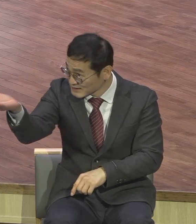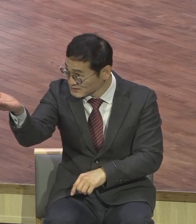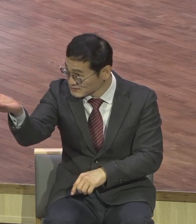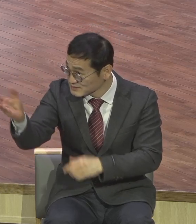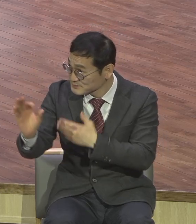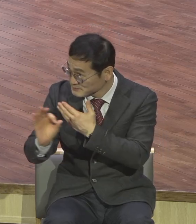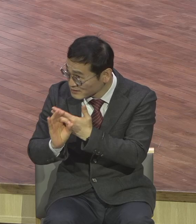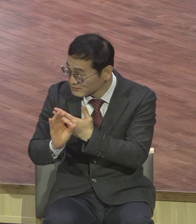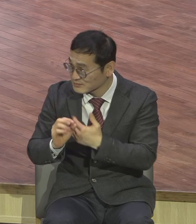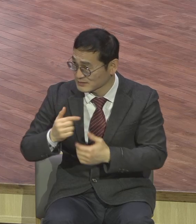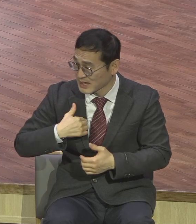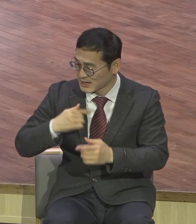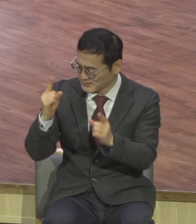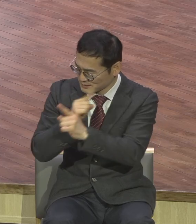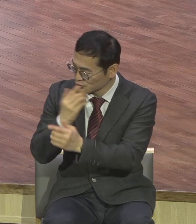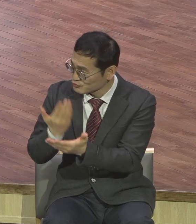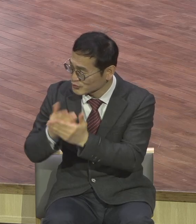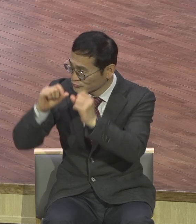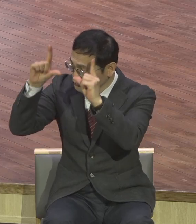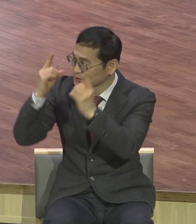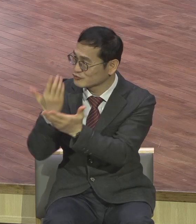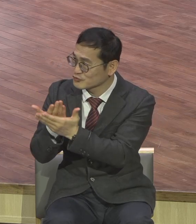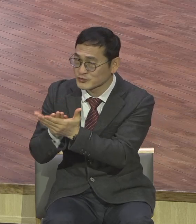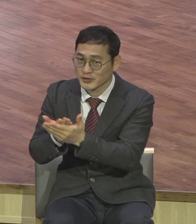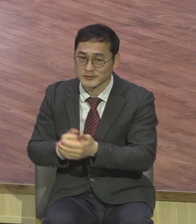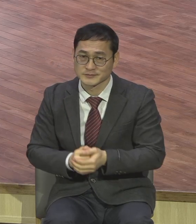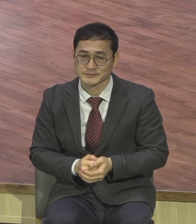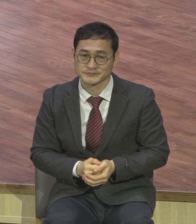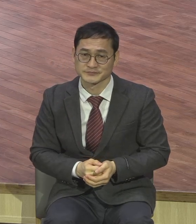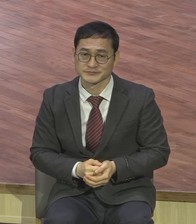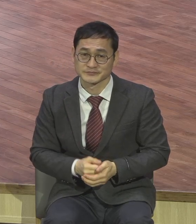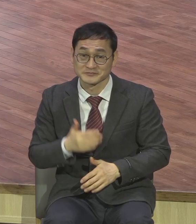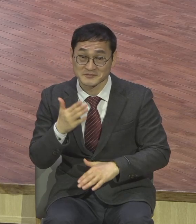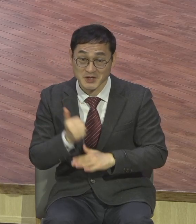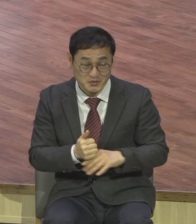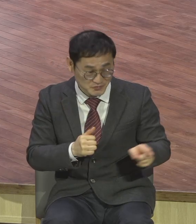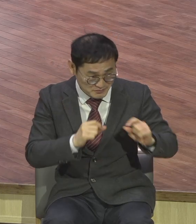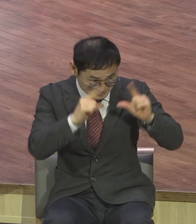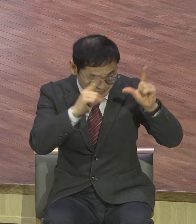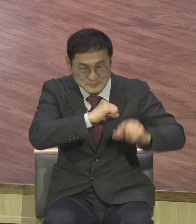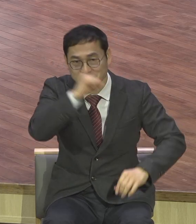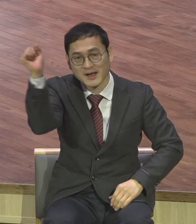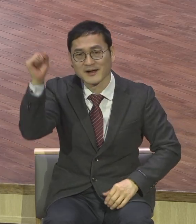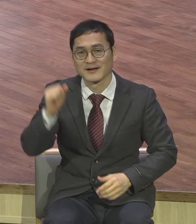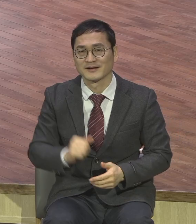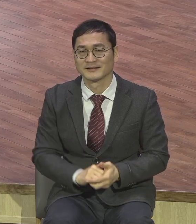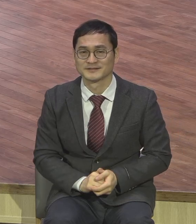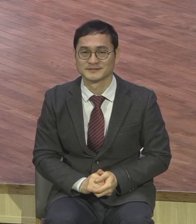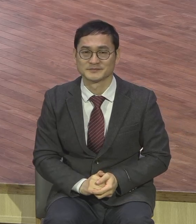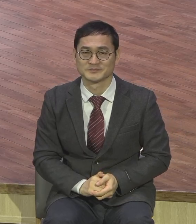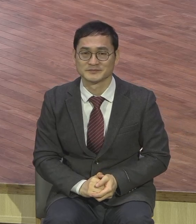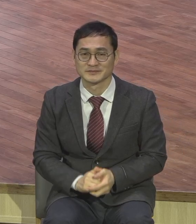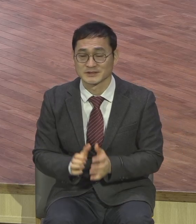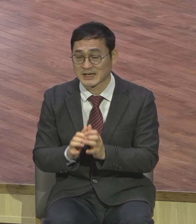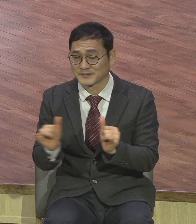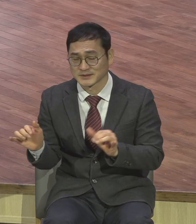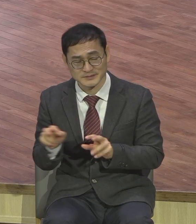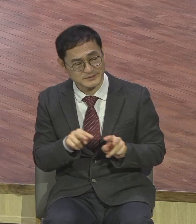믿음대로 치유를 받았고 오늘 본문에 치유 받은 사람을 본 백성들도 자신들이 기다리고 있는